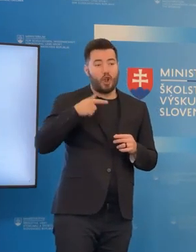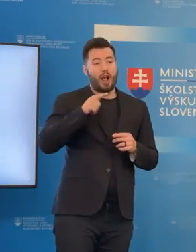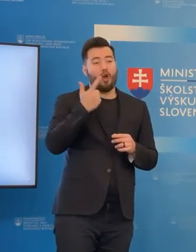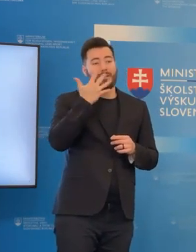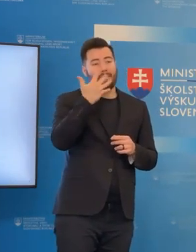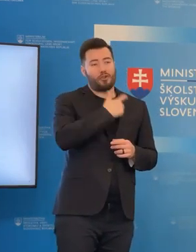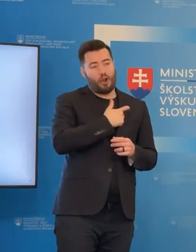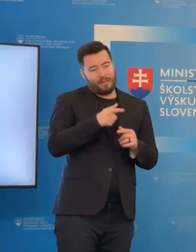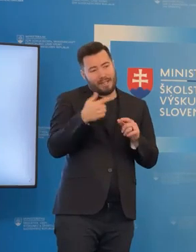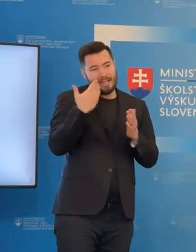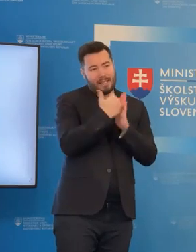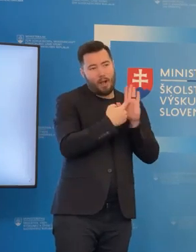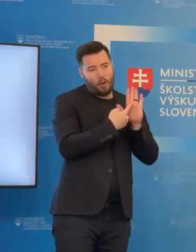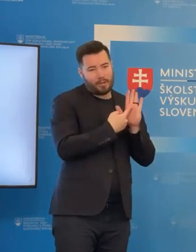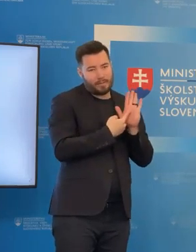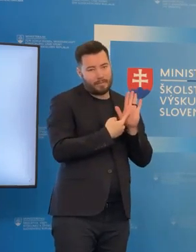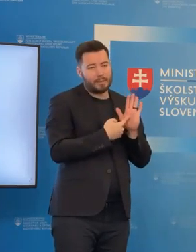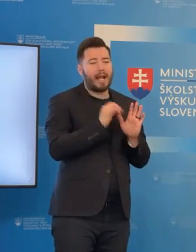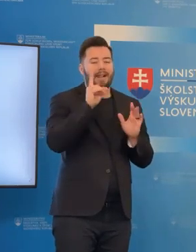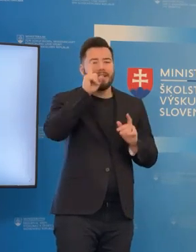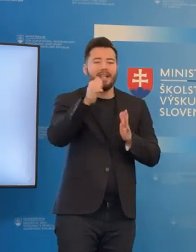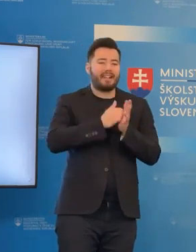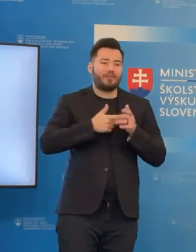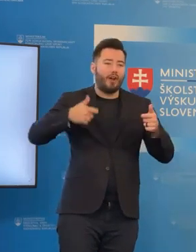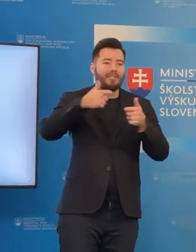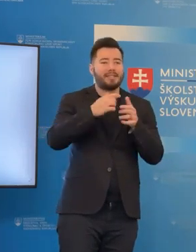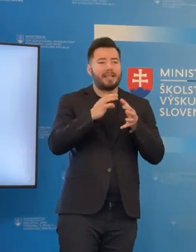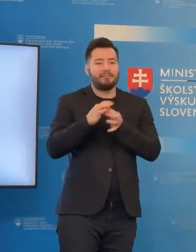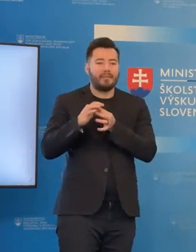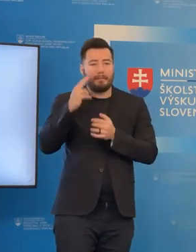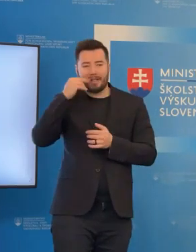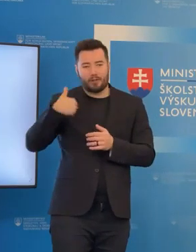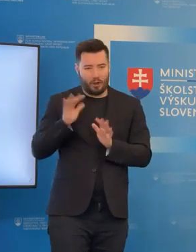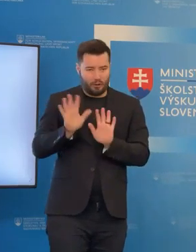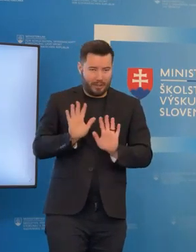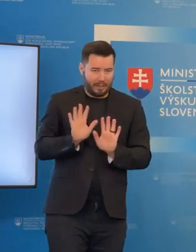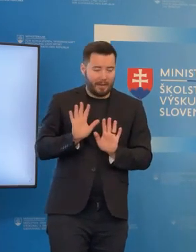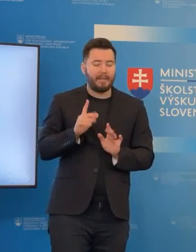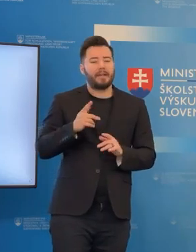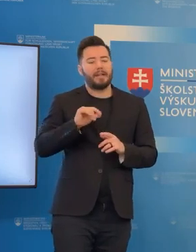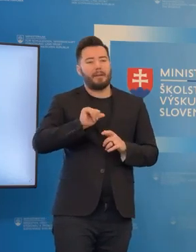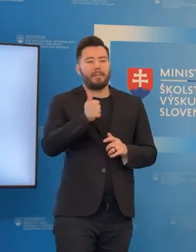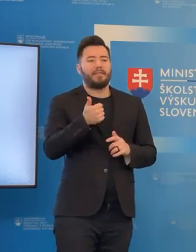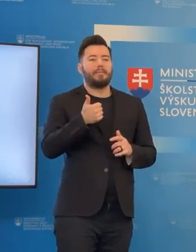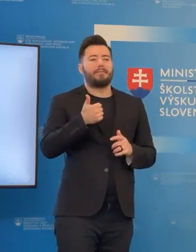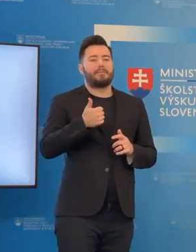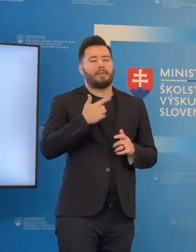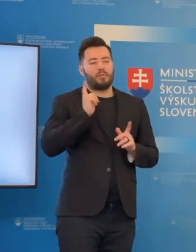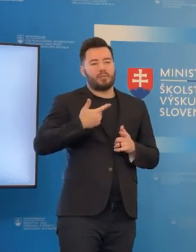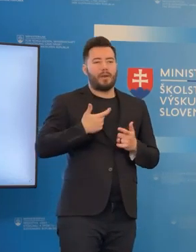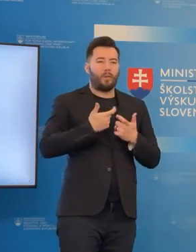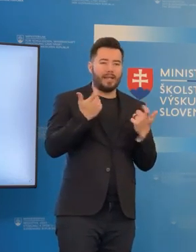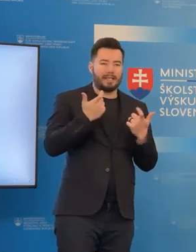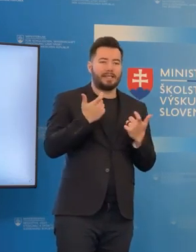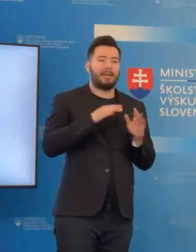nevenoval na tejto tlačovej konferencii materským školám. potrebujeme si tam ešte návzájom ujasniť jednotlivé postoje